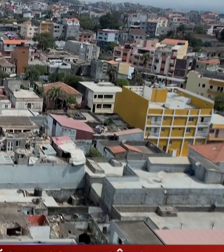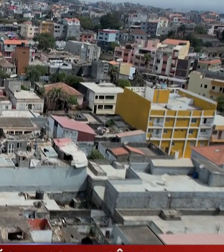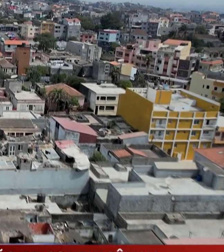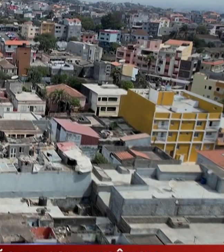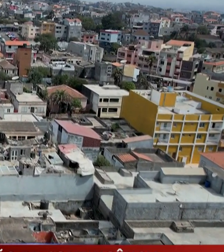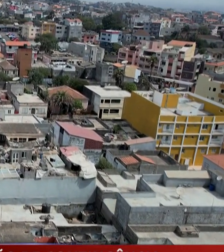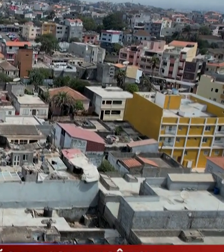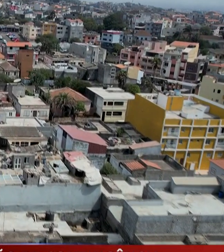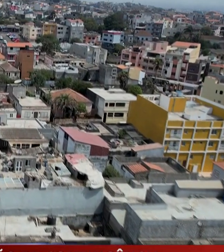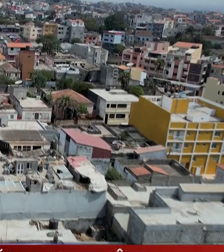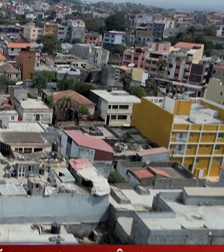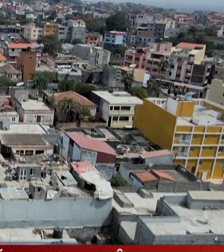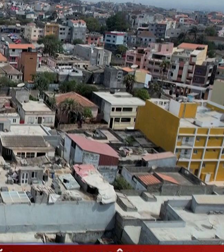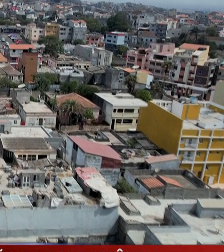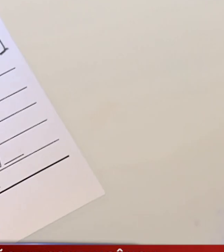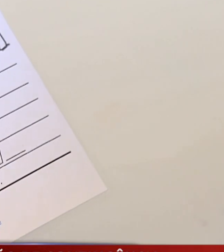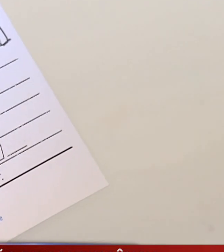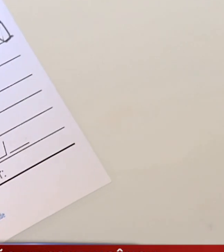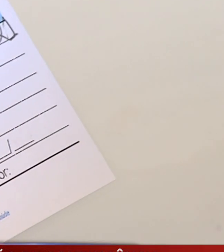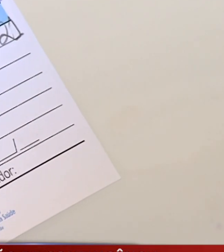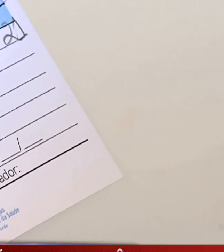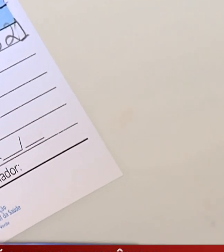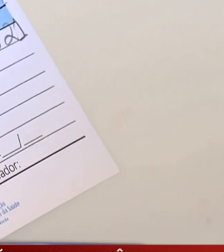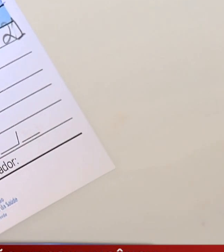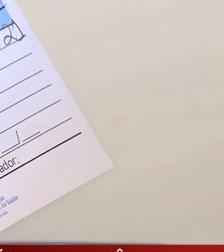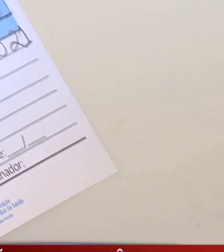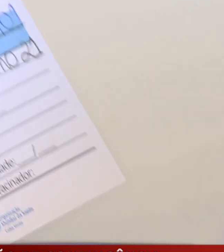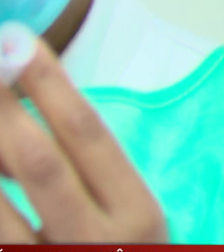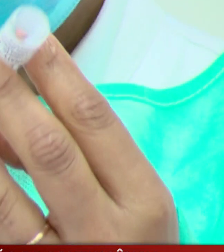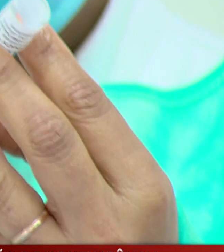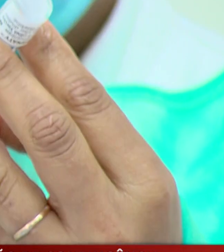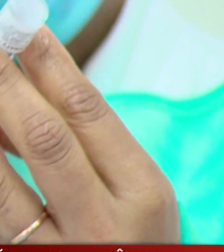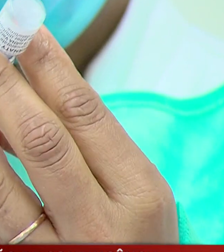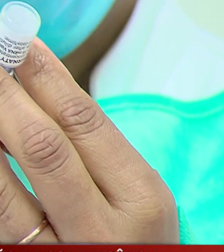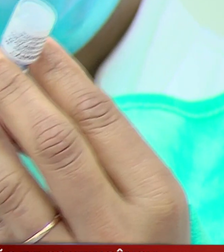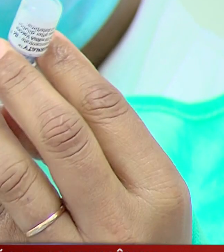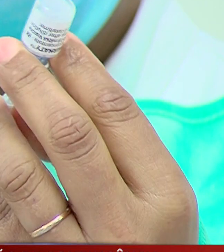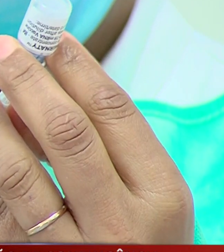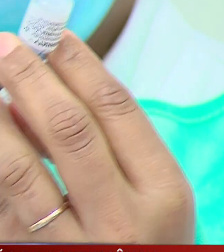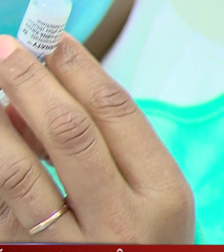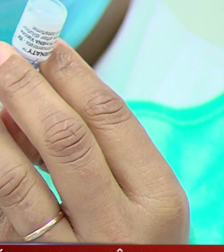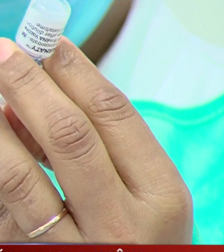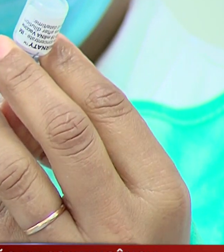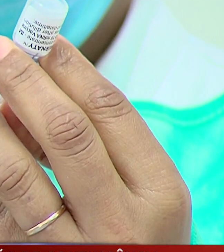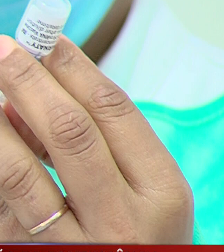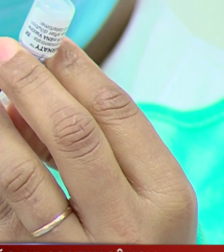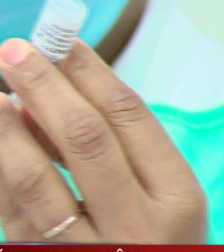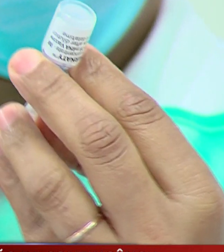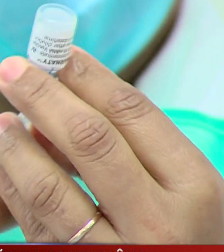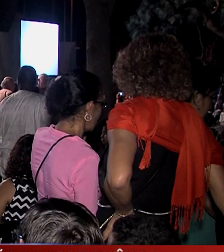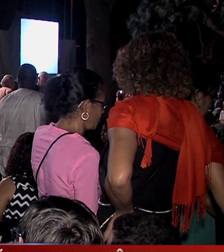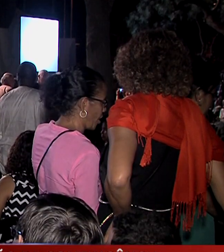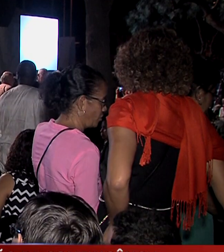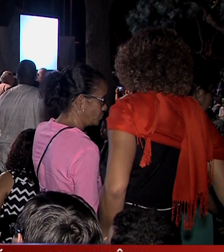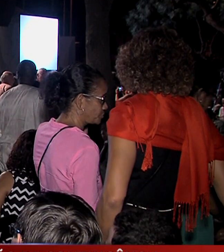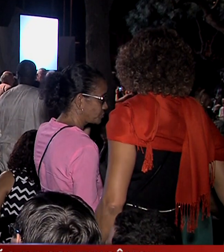modo que se possa proceder à verificação do certificado Covid-19 de vacinação e da declaração de teste negativo. Quanto